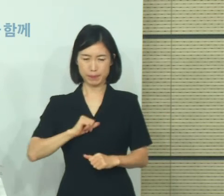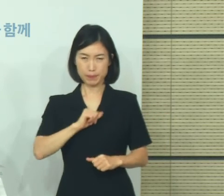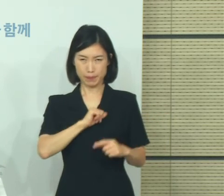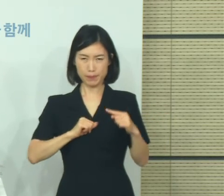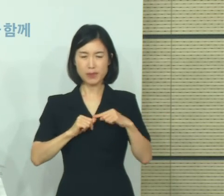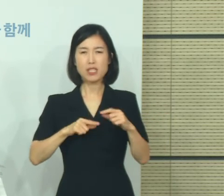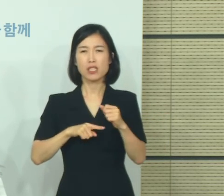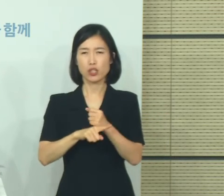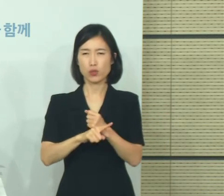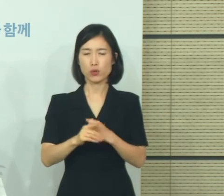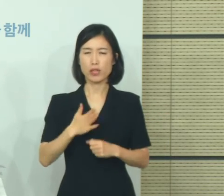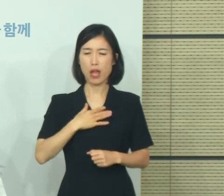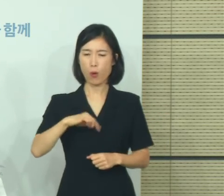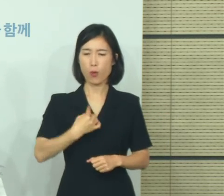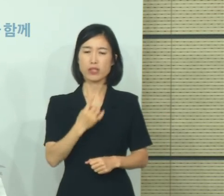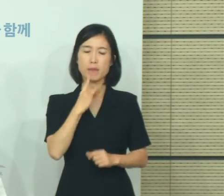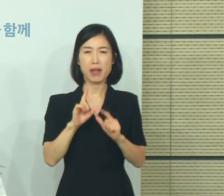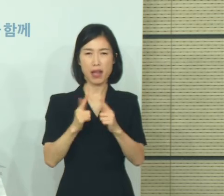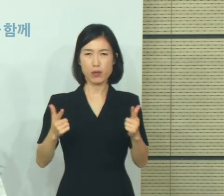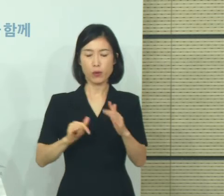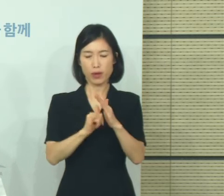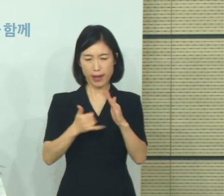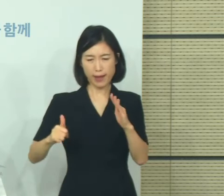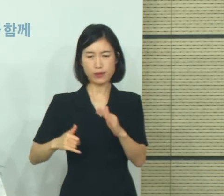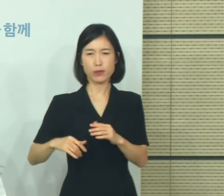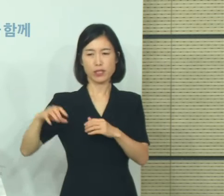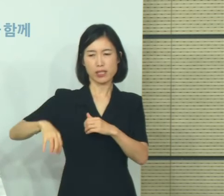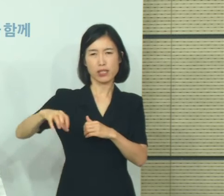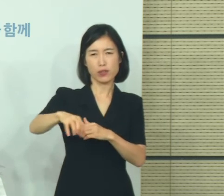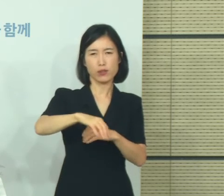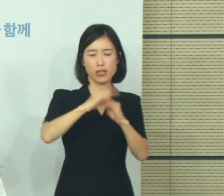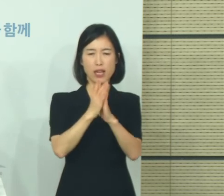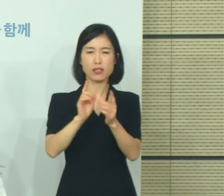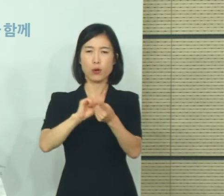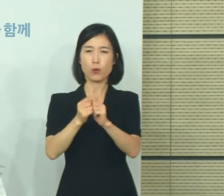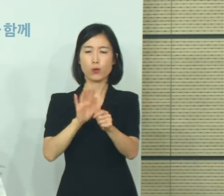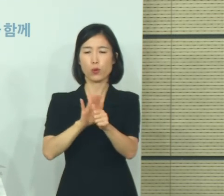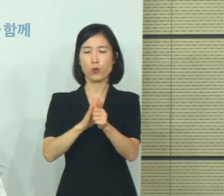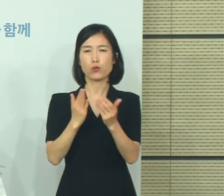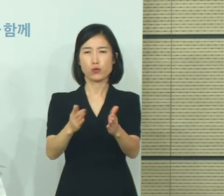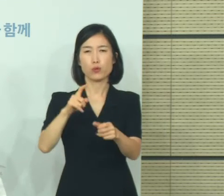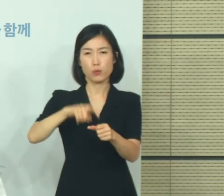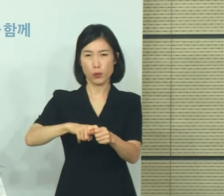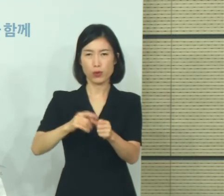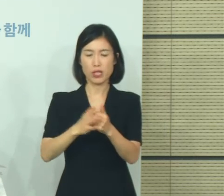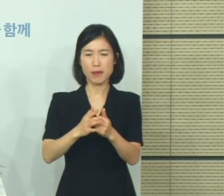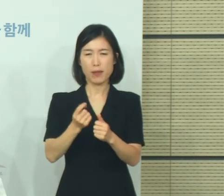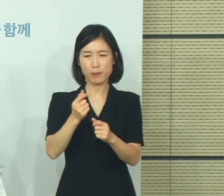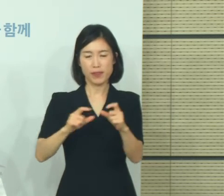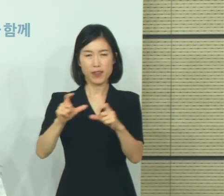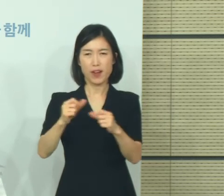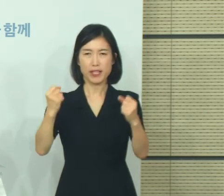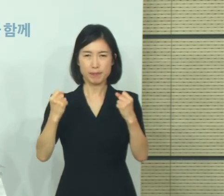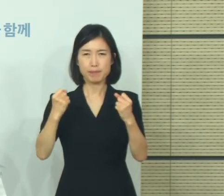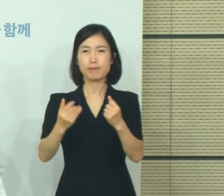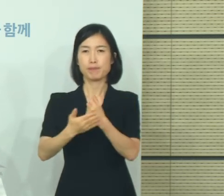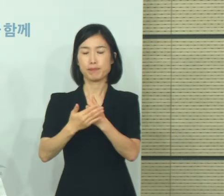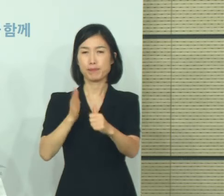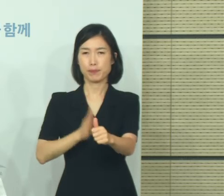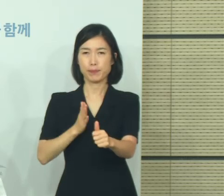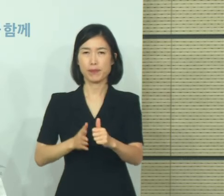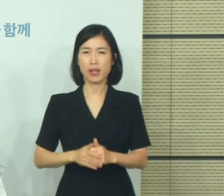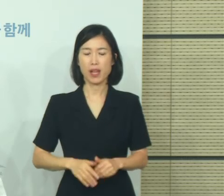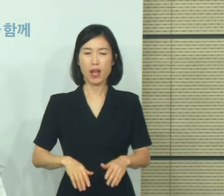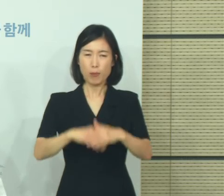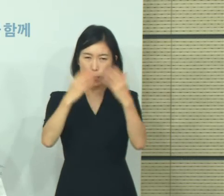선 가족과 이웃을 지키기 위한 것임을 상기하시며 힘을 모아주시기 바랍니다. 모두의 인내와